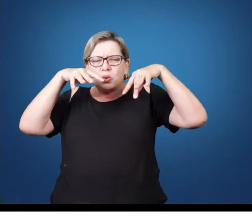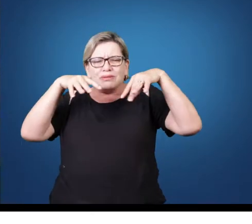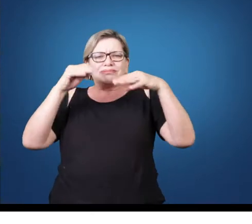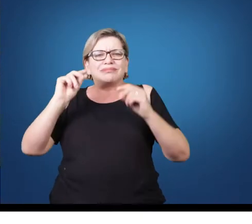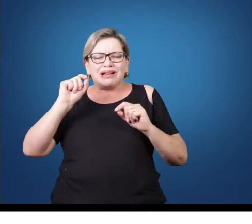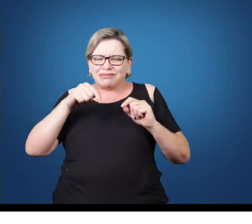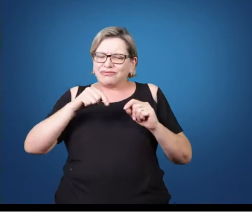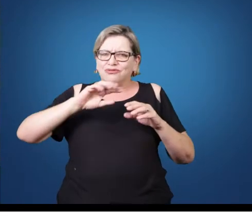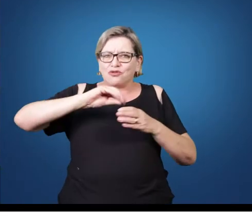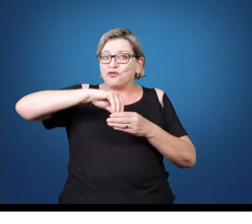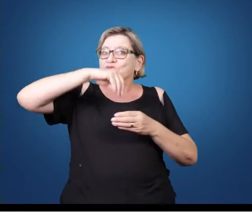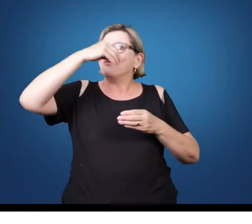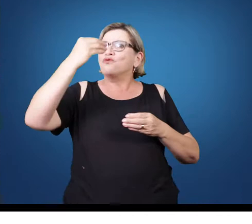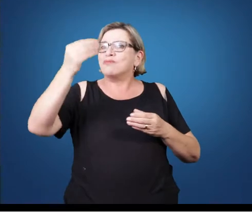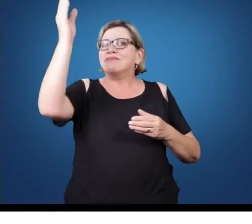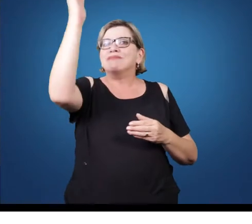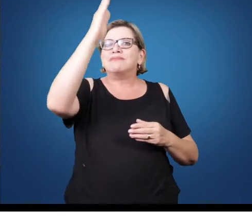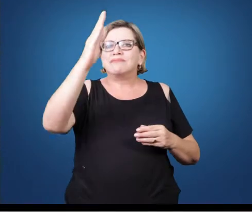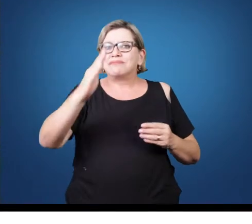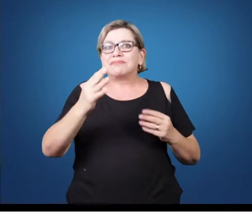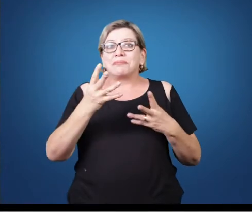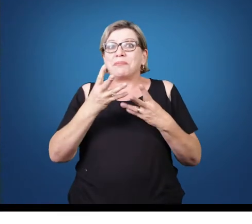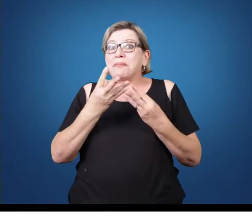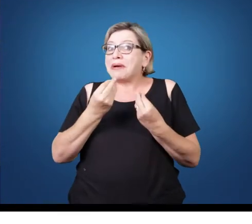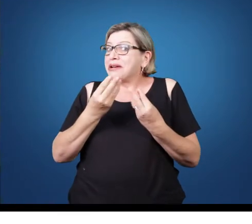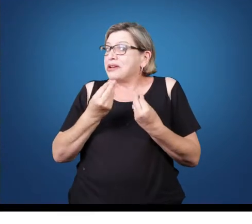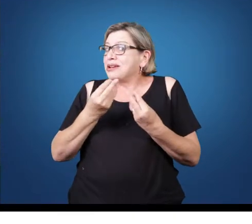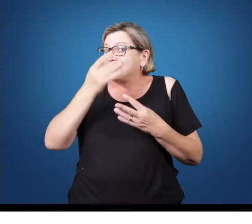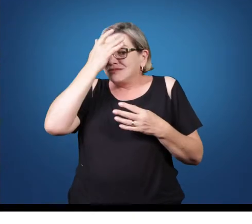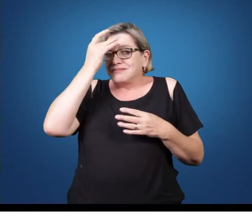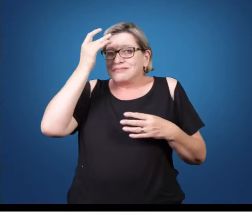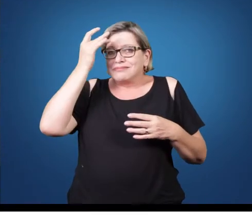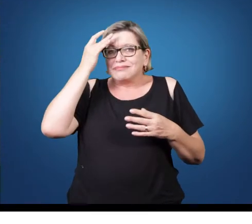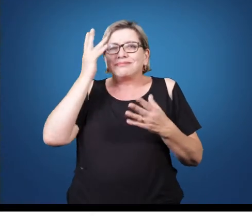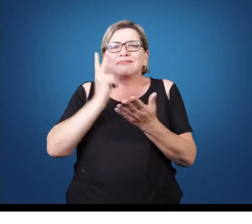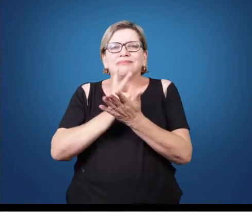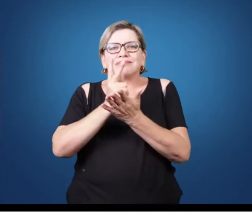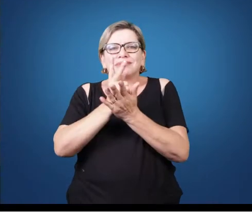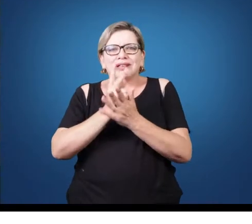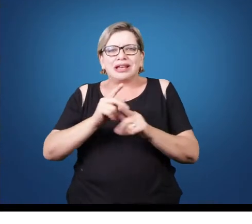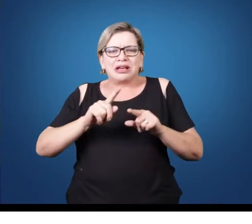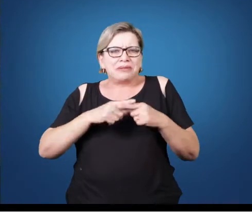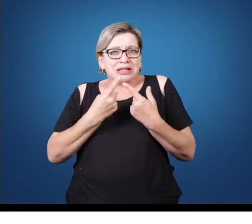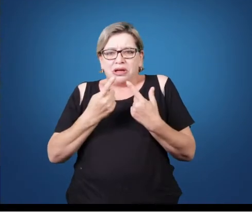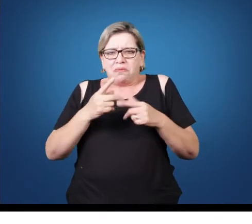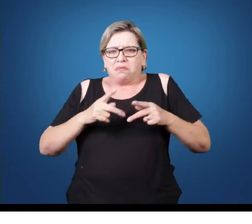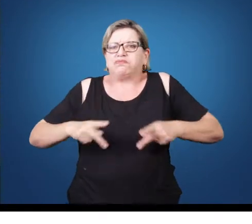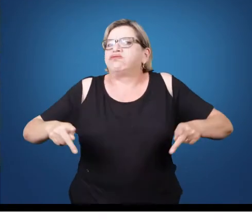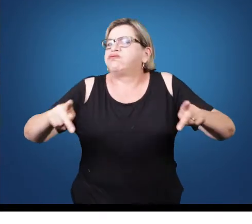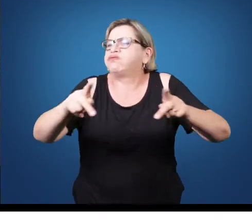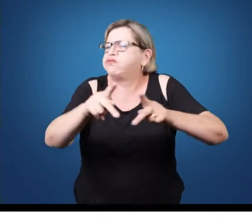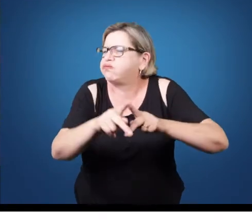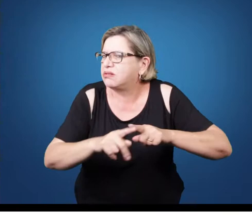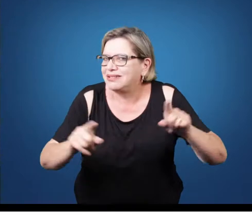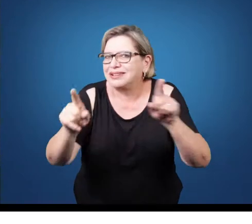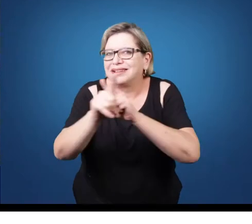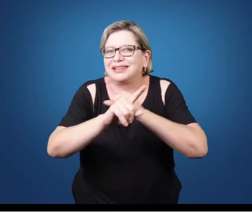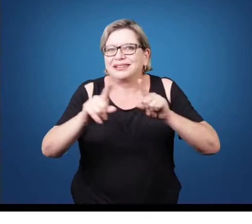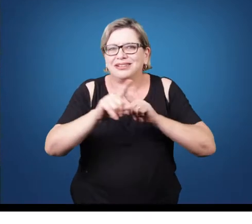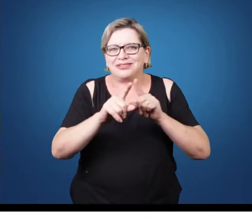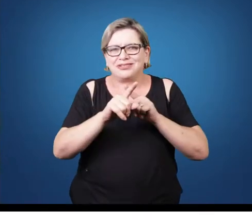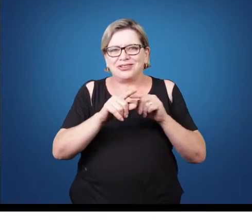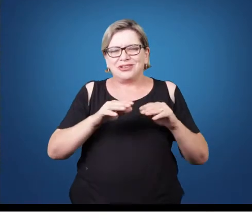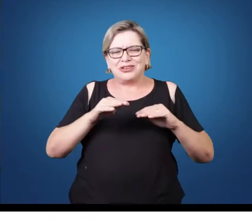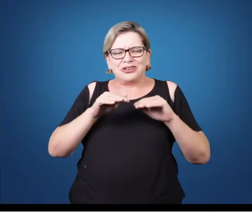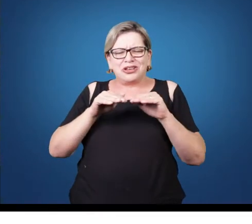centros que não o Brasil, mas tem um grande público, mas não chega à grande massa. Então, é algo conhecido de